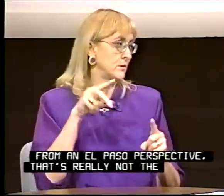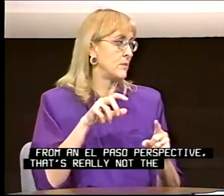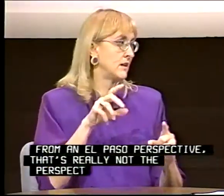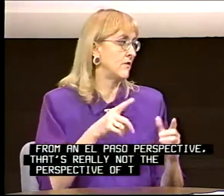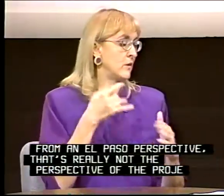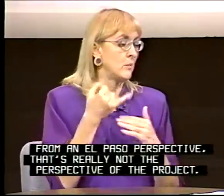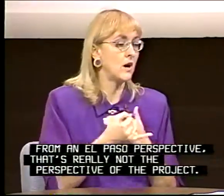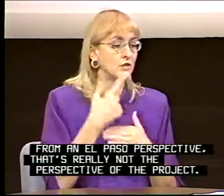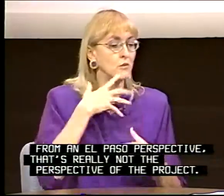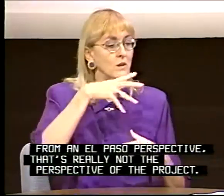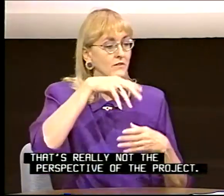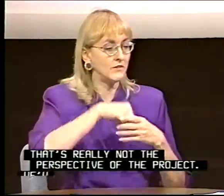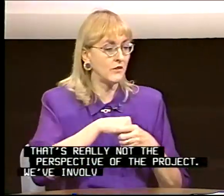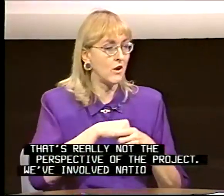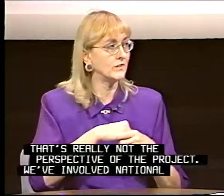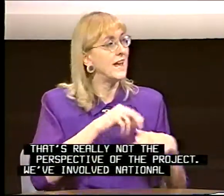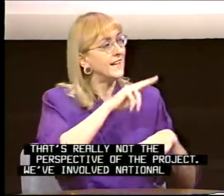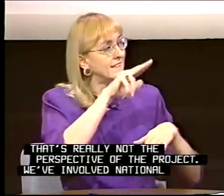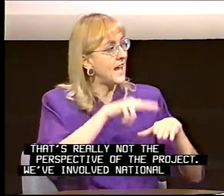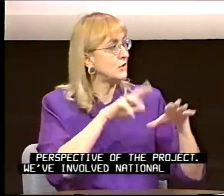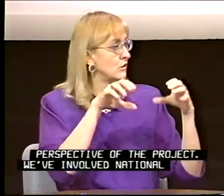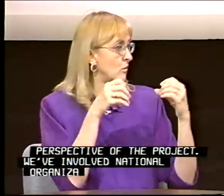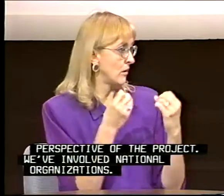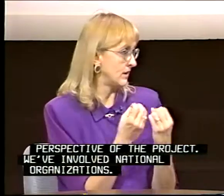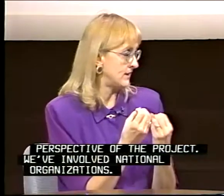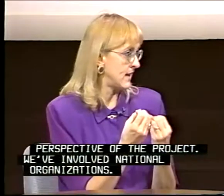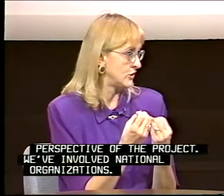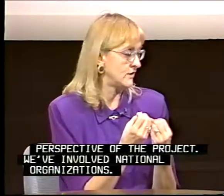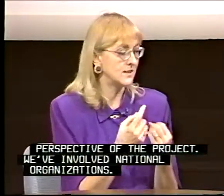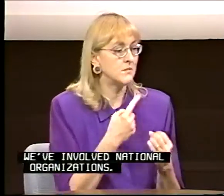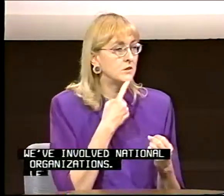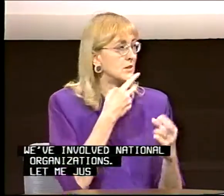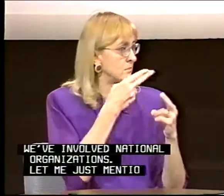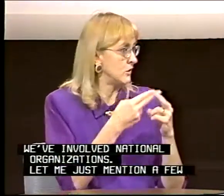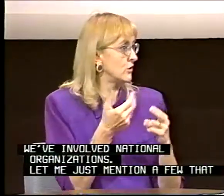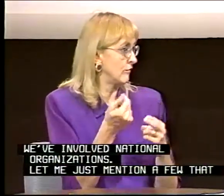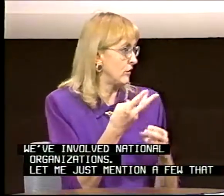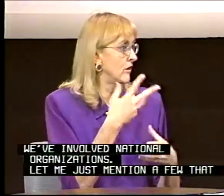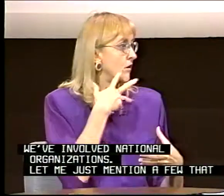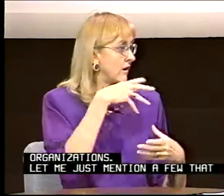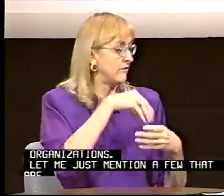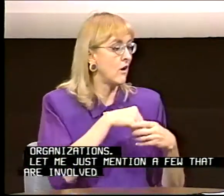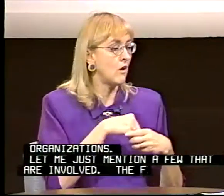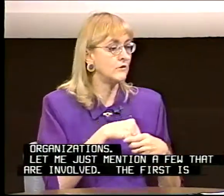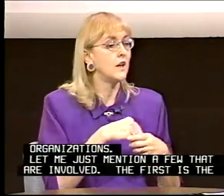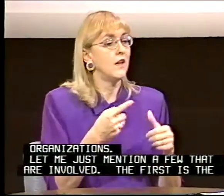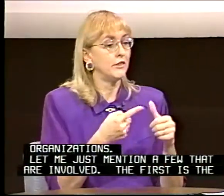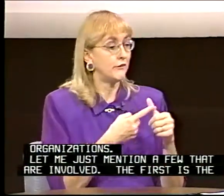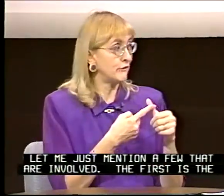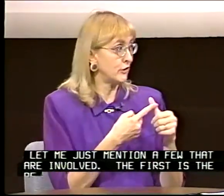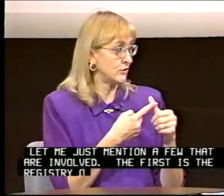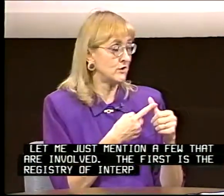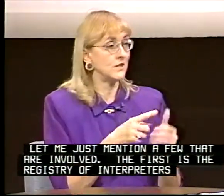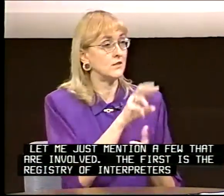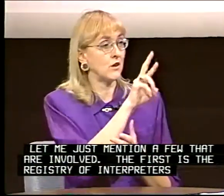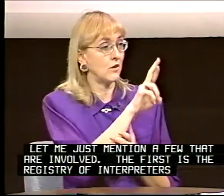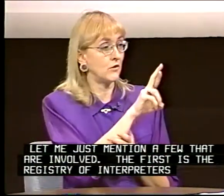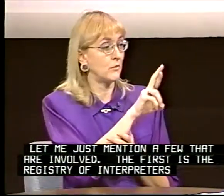perspective of the project. We've involved national organizations. Let me just mention a few that are involved. The first is the